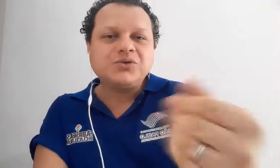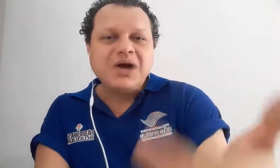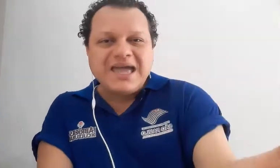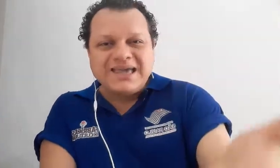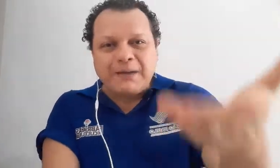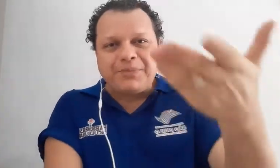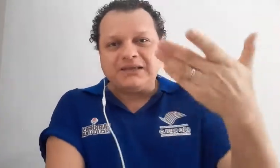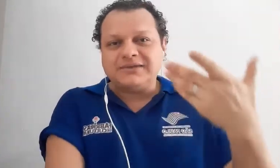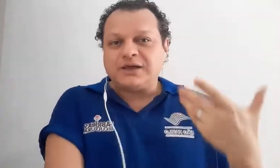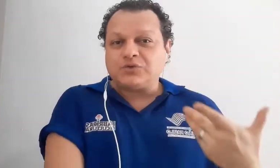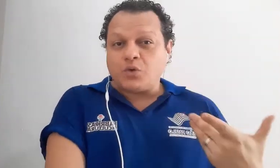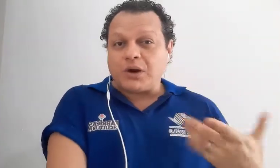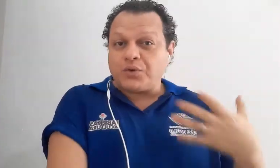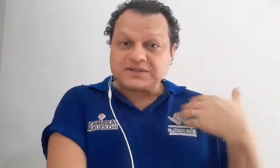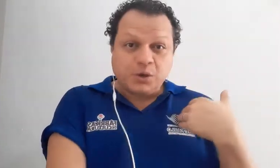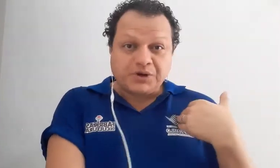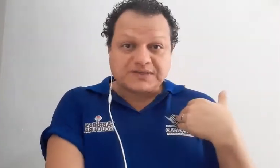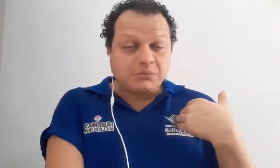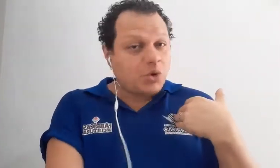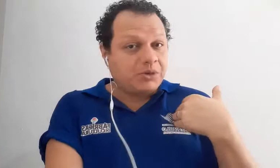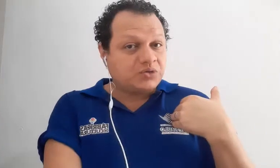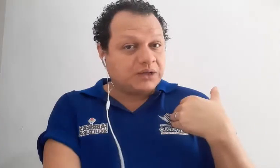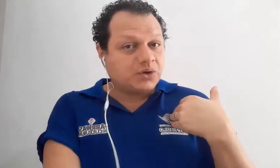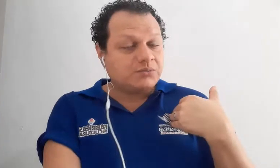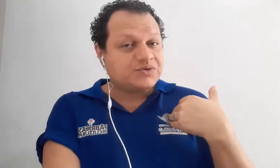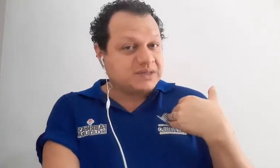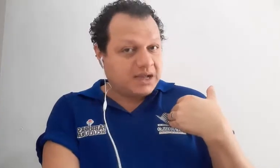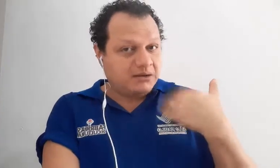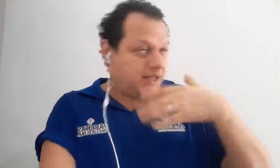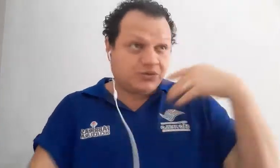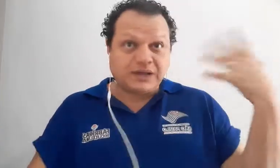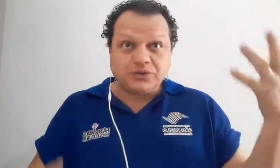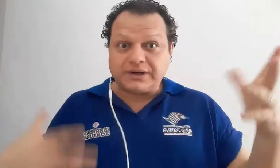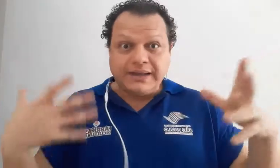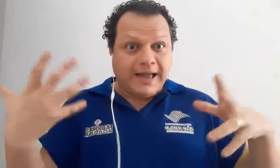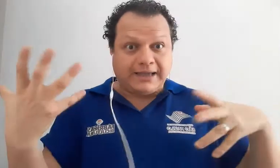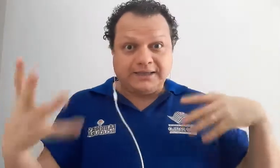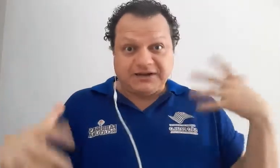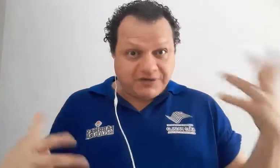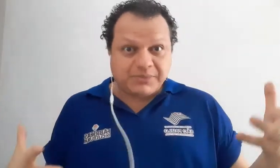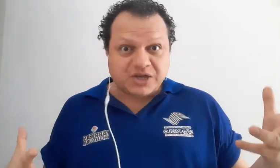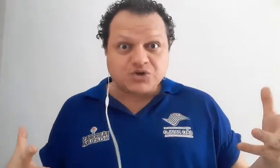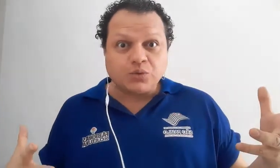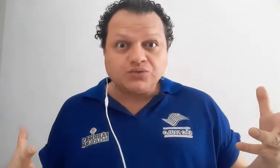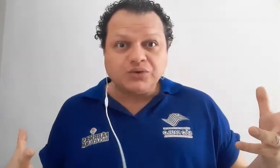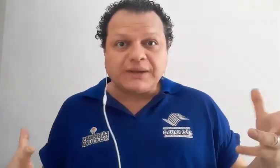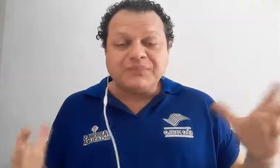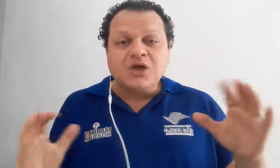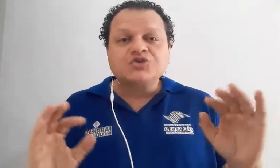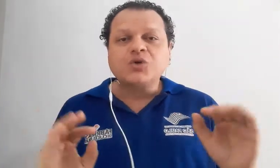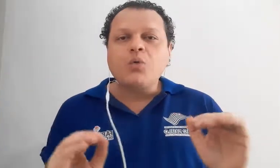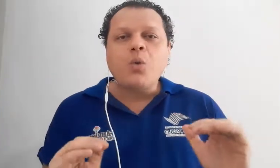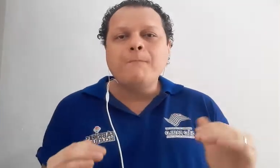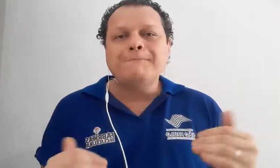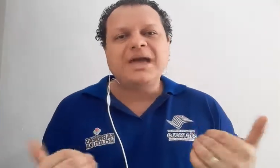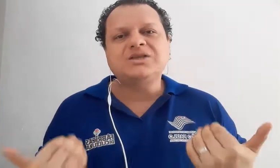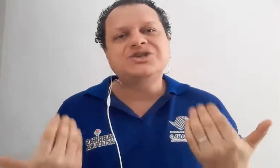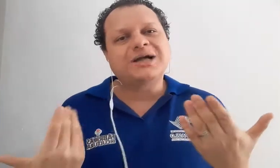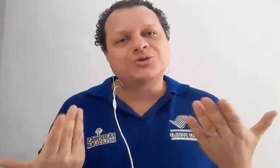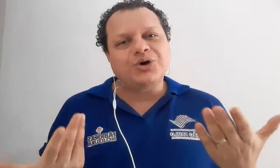e aprendendo alguma coisa. Eu, por exemplo, como educador musical, né, educador aqui da fábrica de cultura, sou um mediador